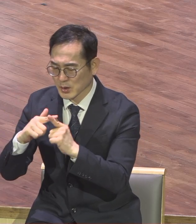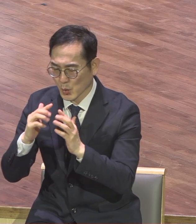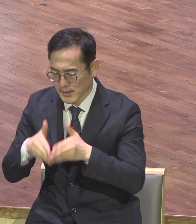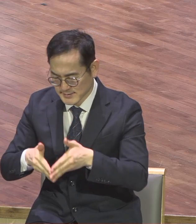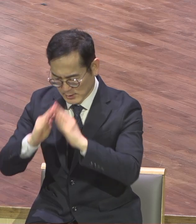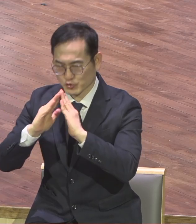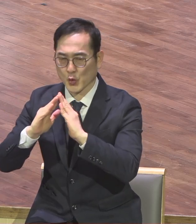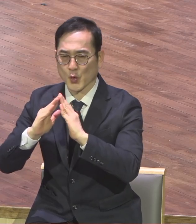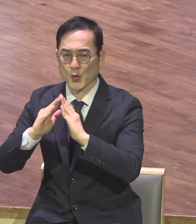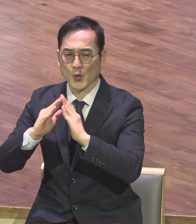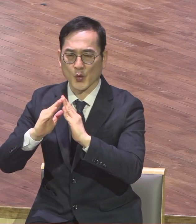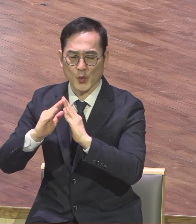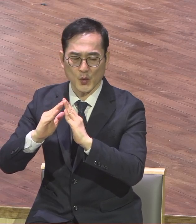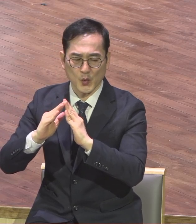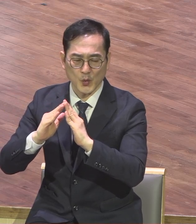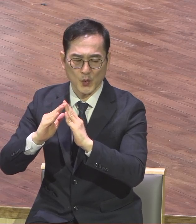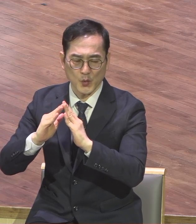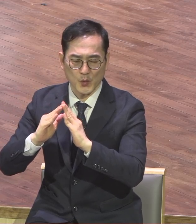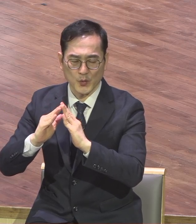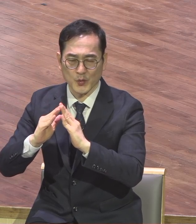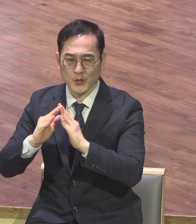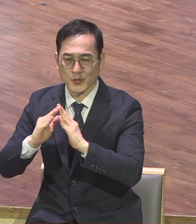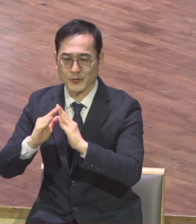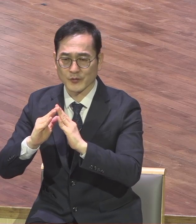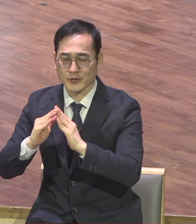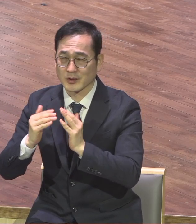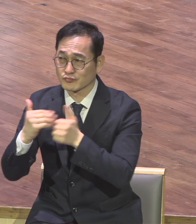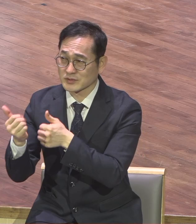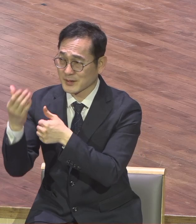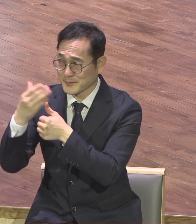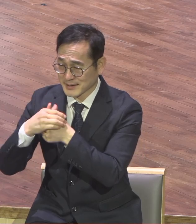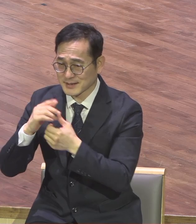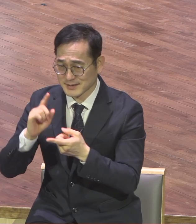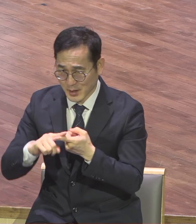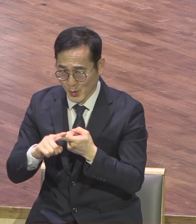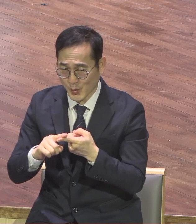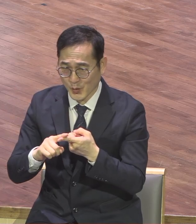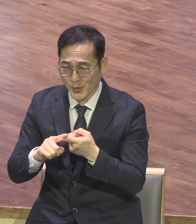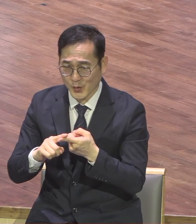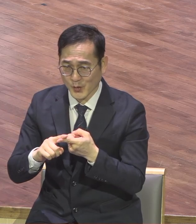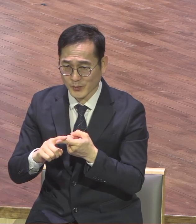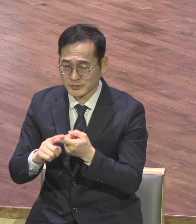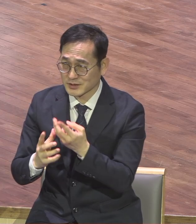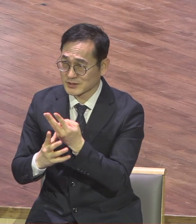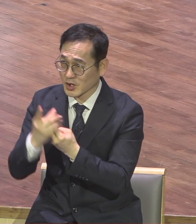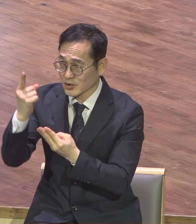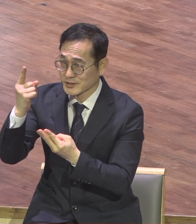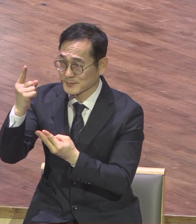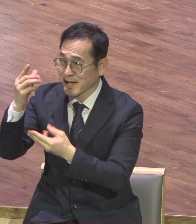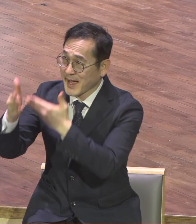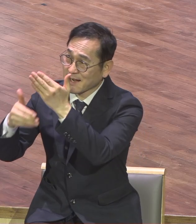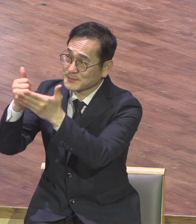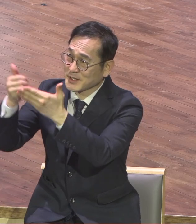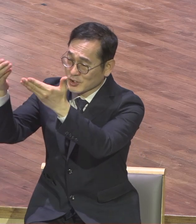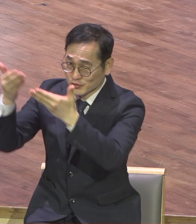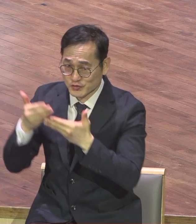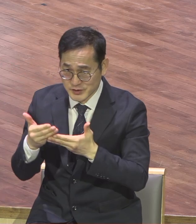통해서 성삼위 하나님께서 우리에게 주어진 해븐니 블레싱 얼마나